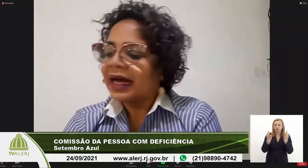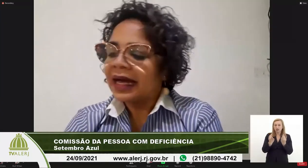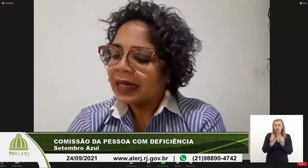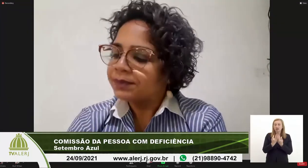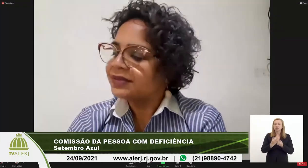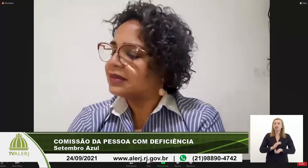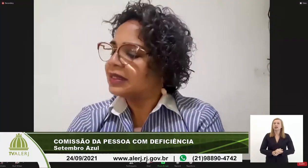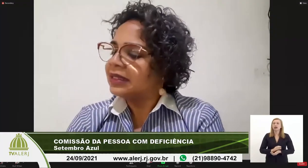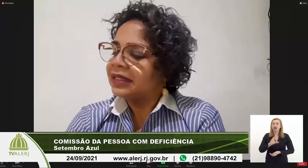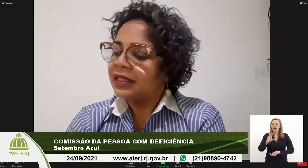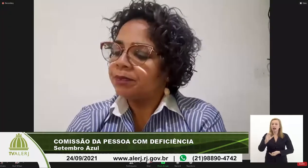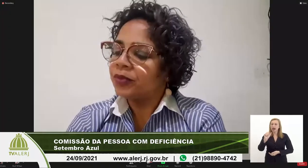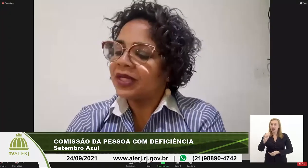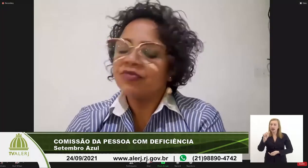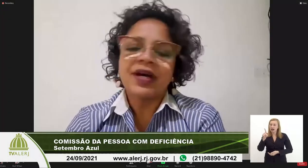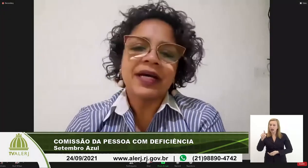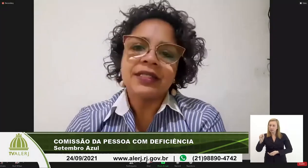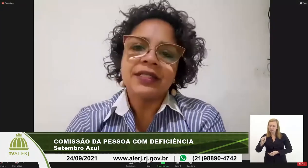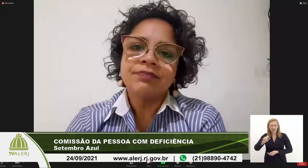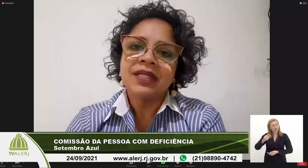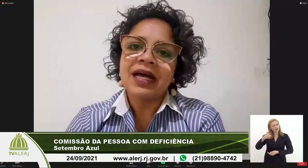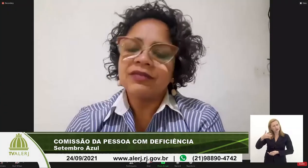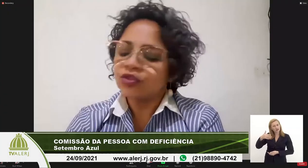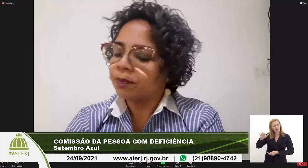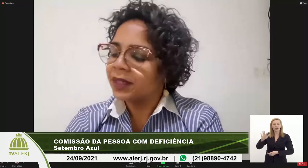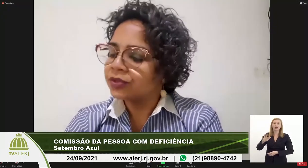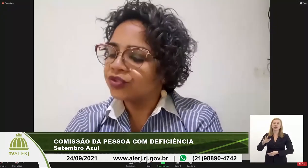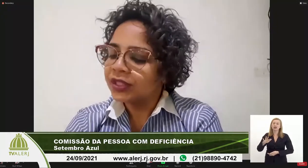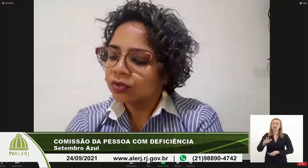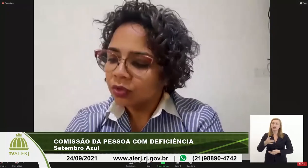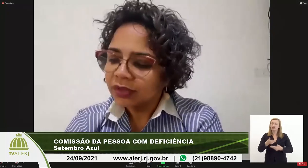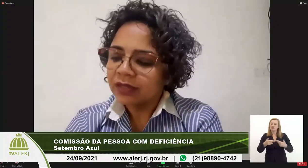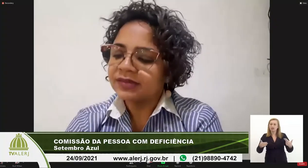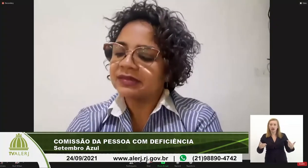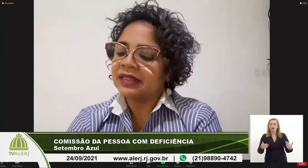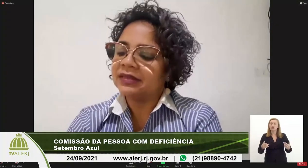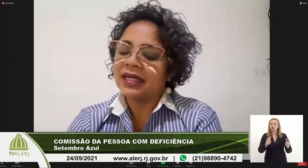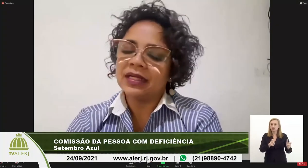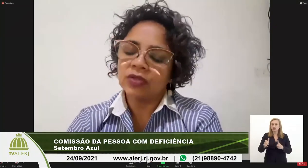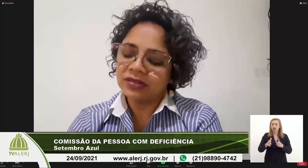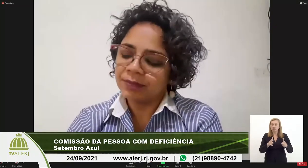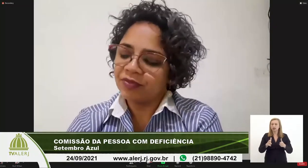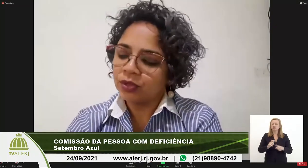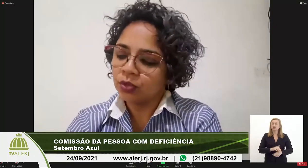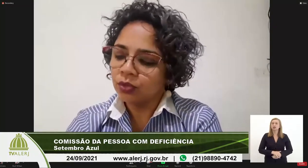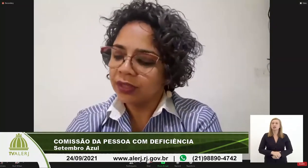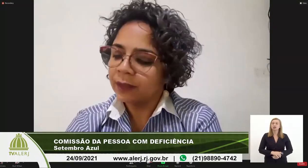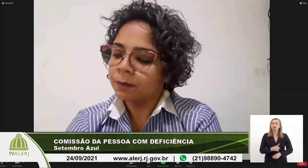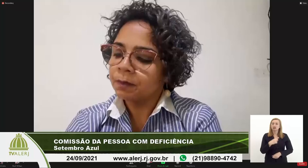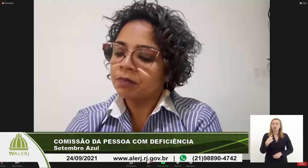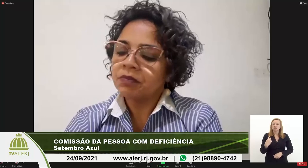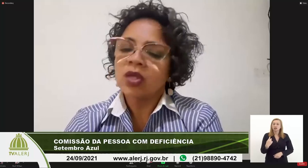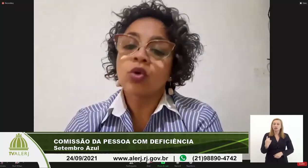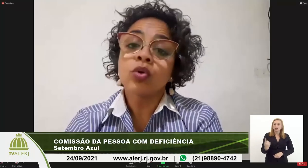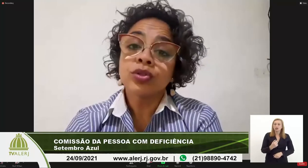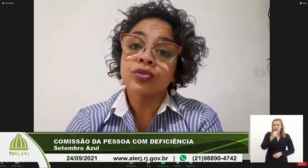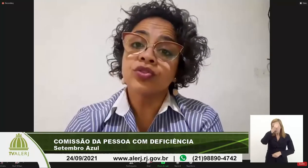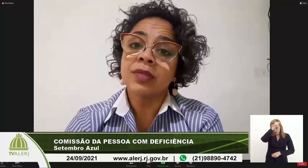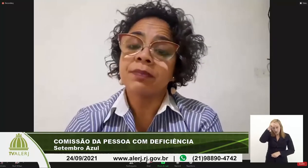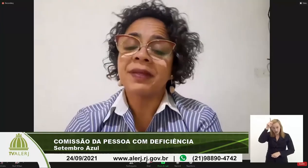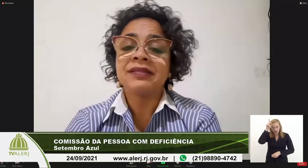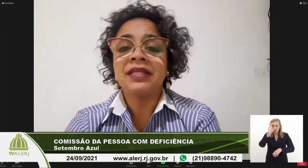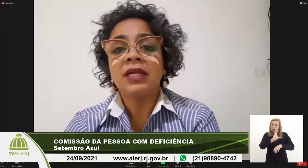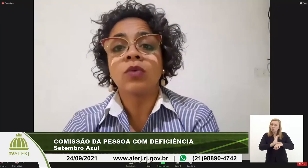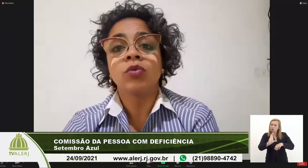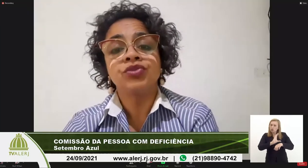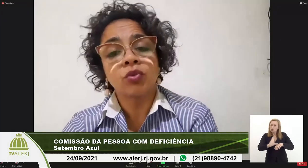caps e por aí vai lives do plano diretor da nossa da nossa prefeitura cursos